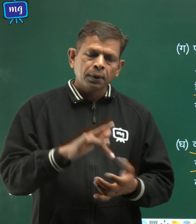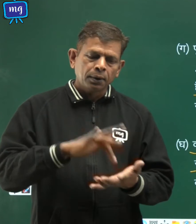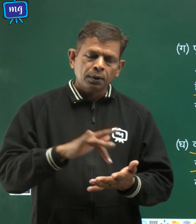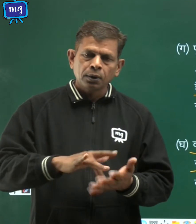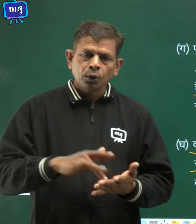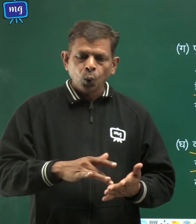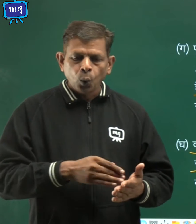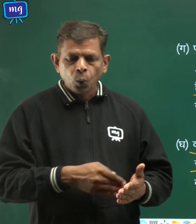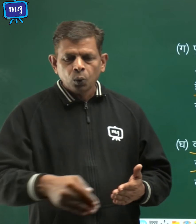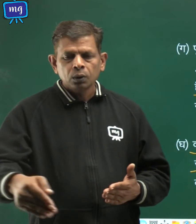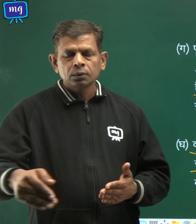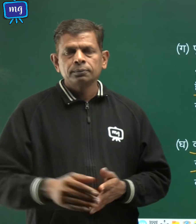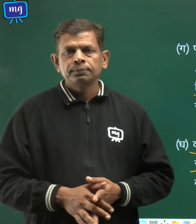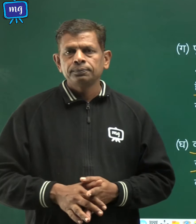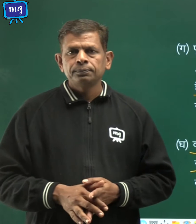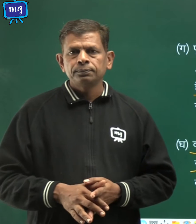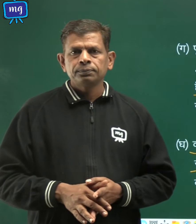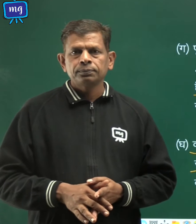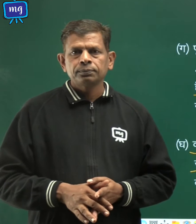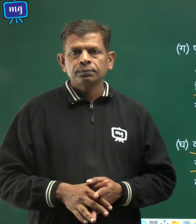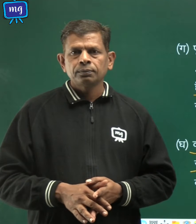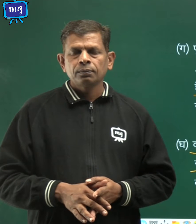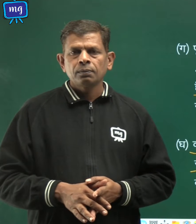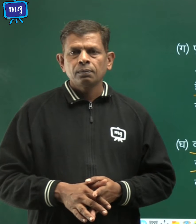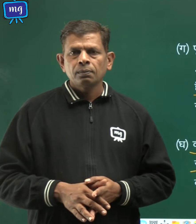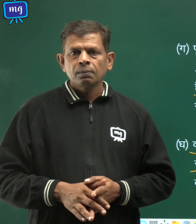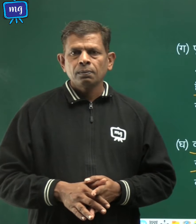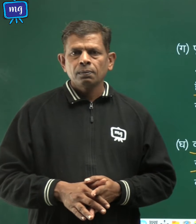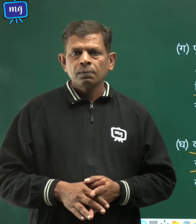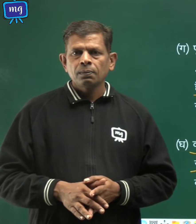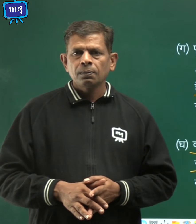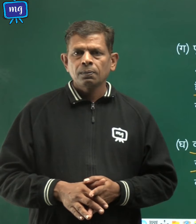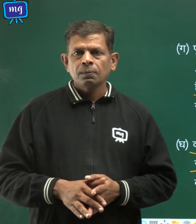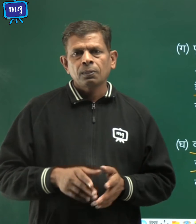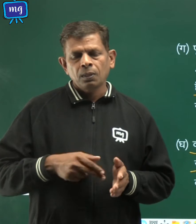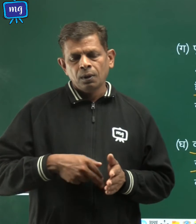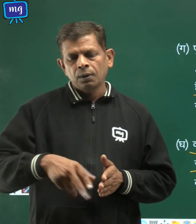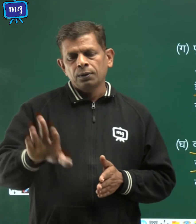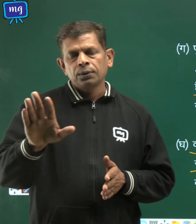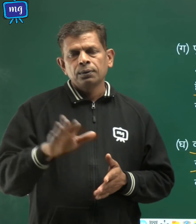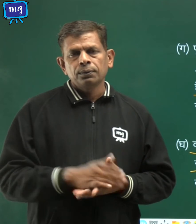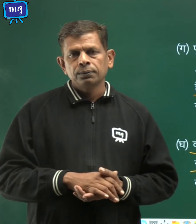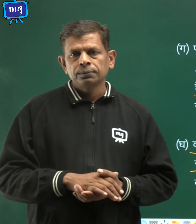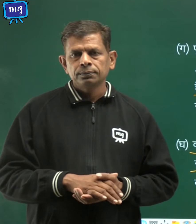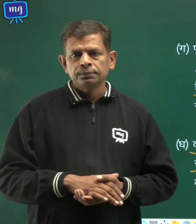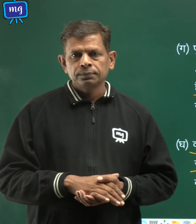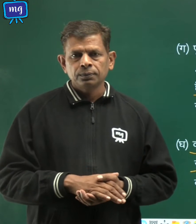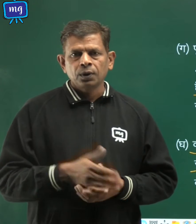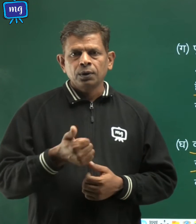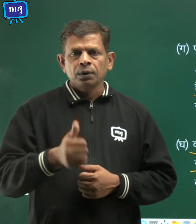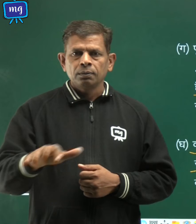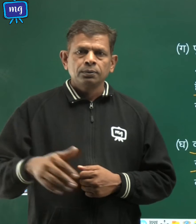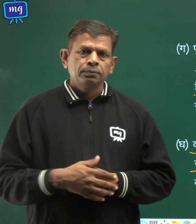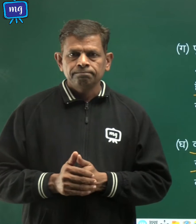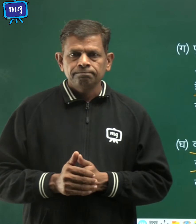गती घर्ती है ठीक है